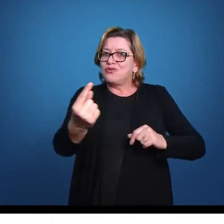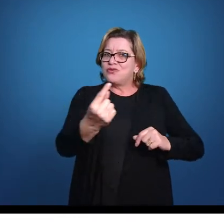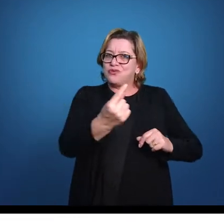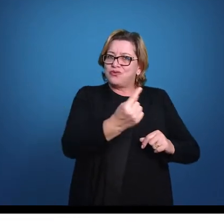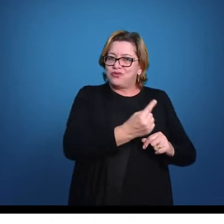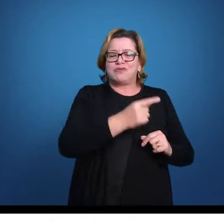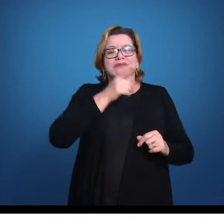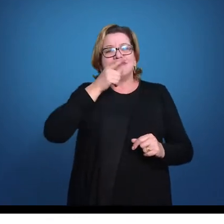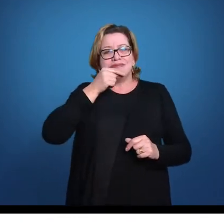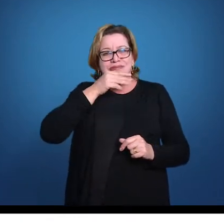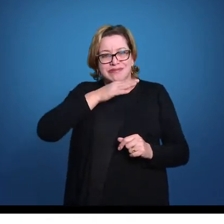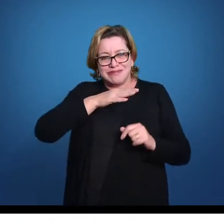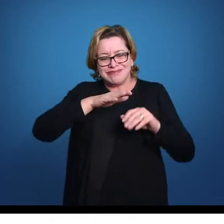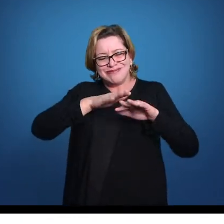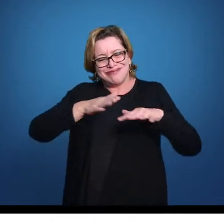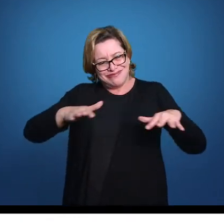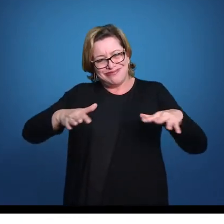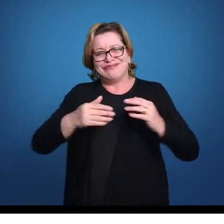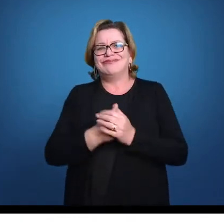dali.